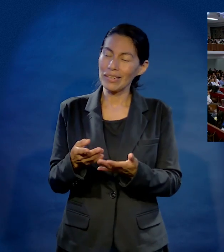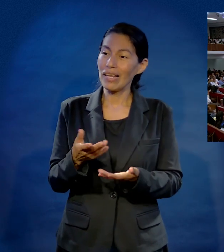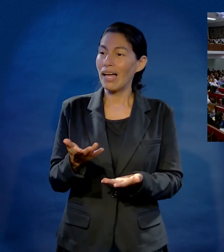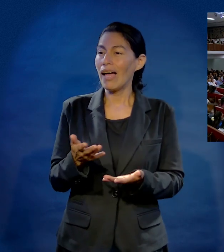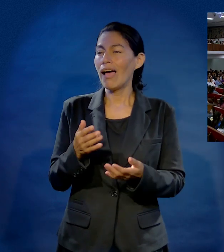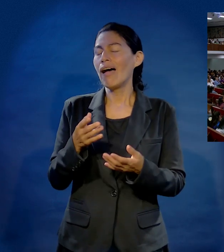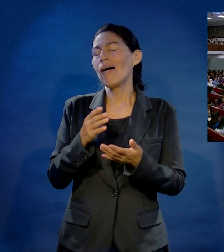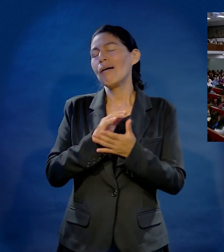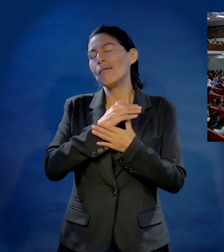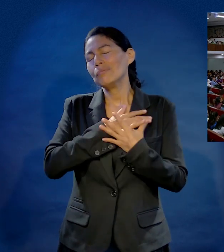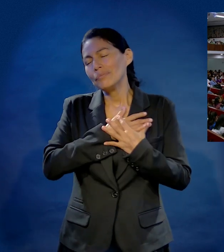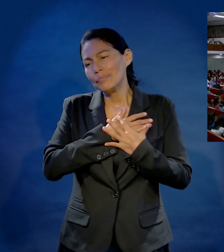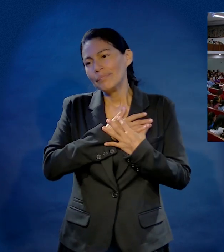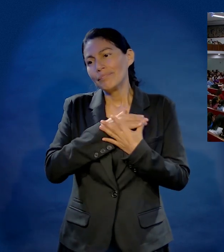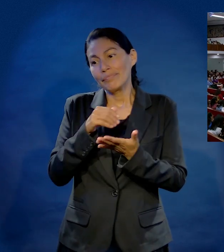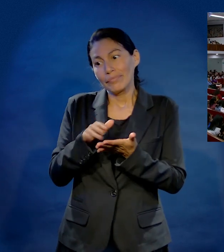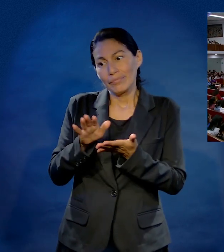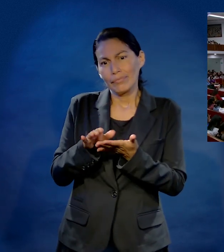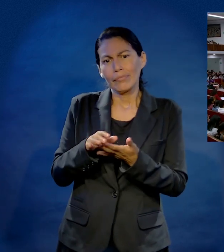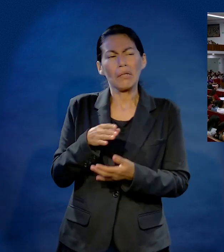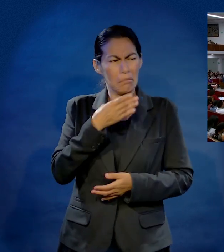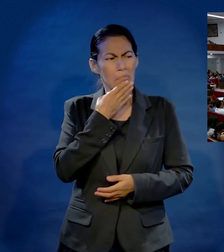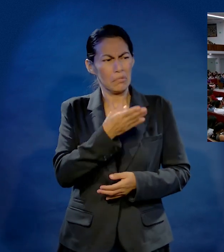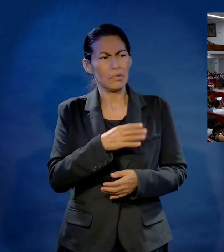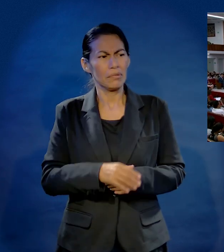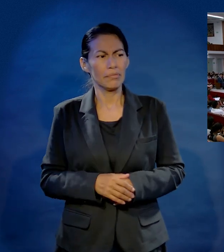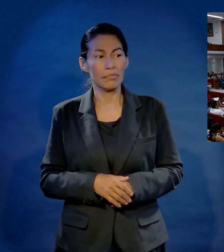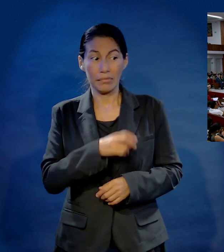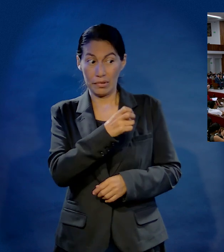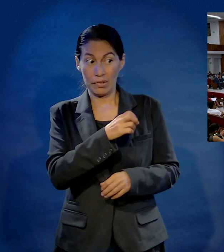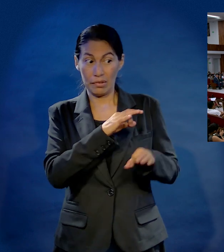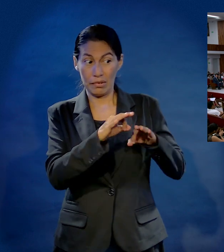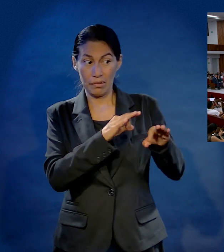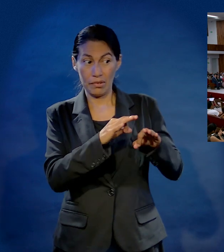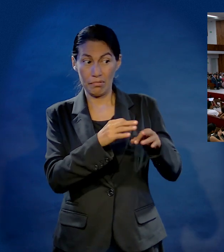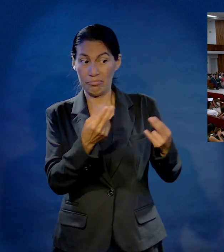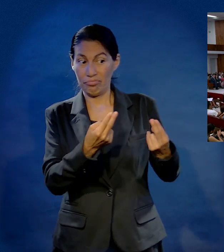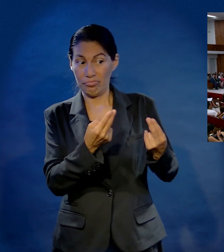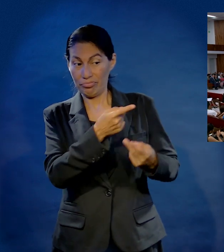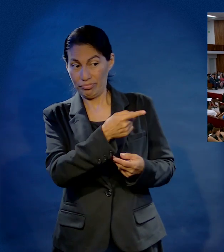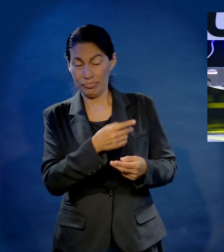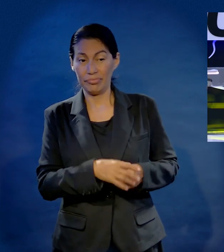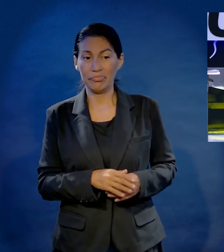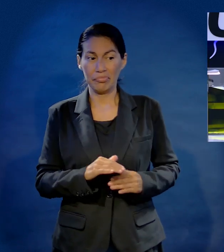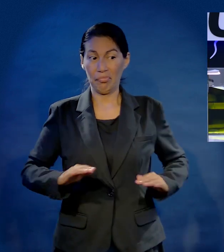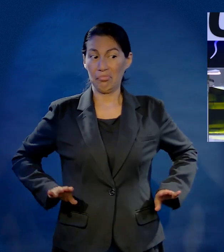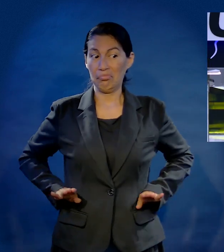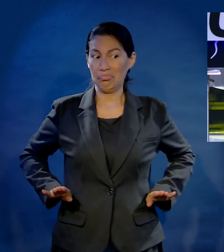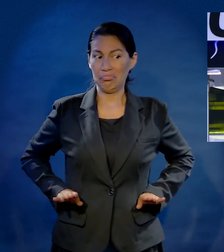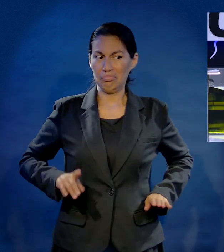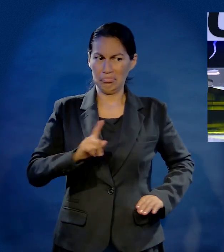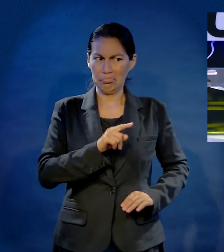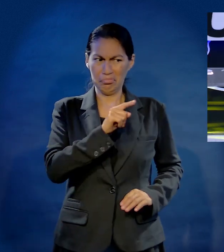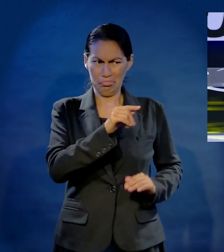motivadora, que cuando llegas le digas, mi amor, me corrieron. Qué bueno, qué, qué bueno, ese trabajo no te merecía.